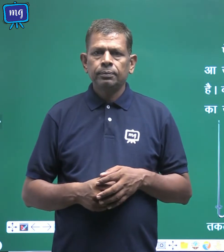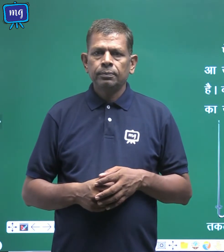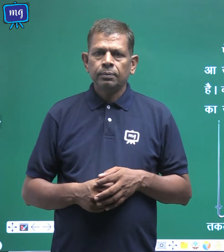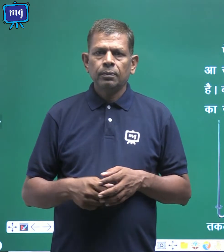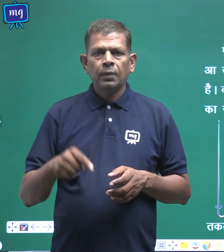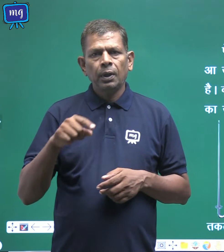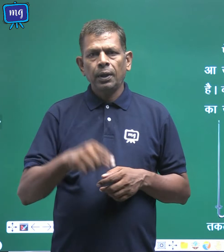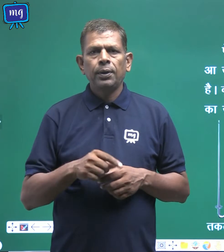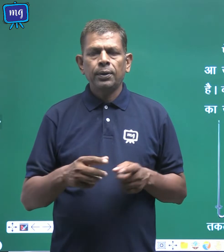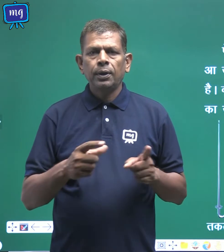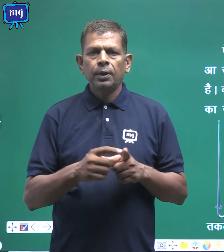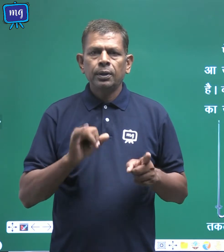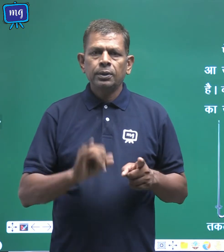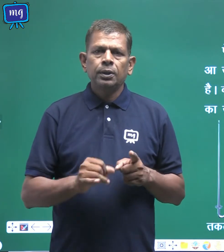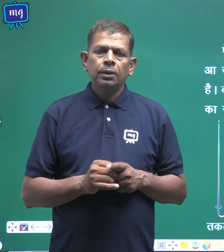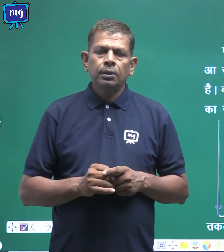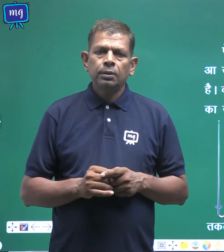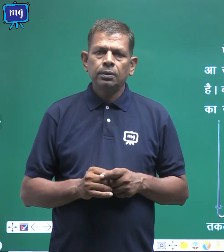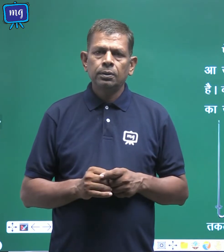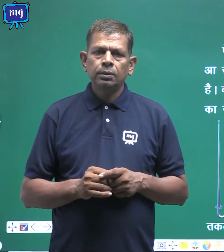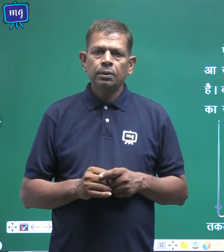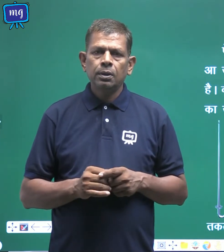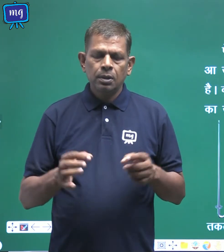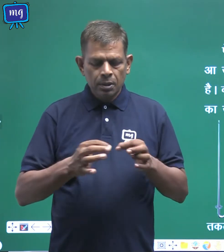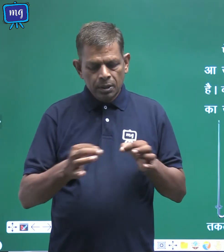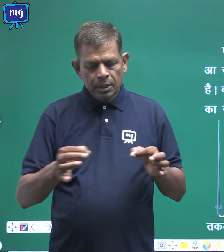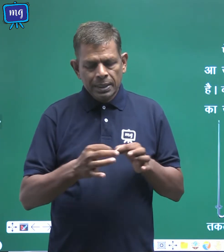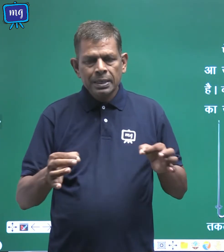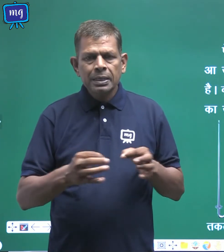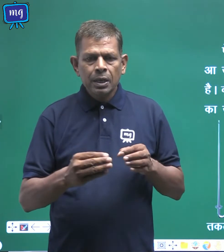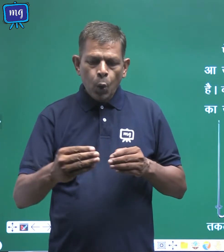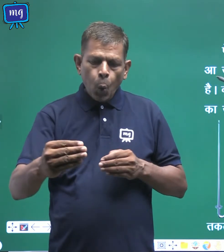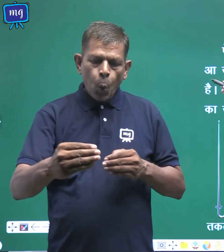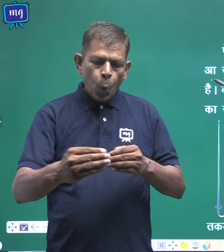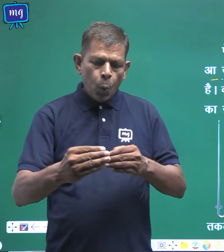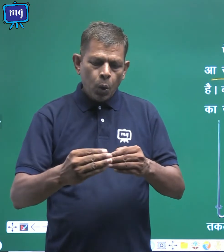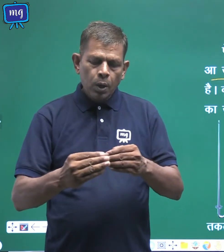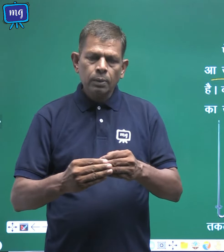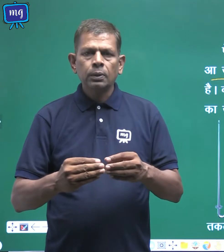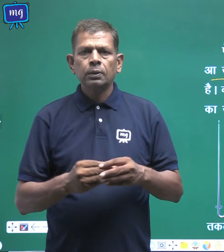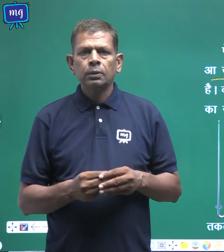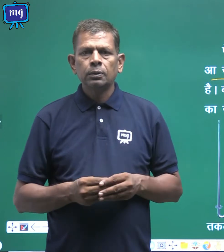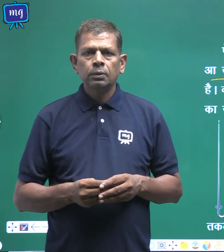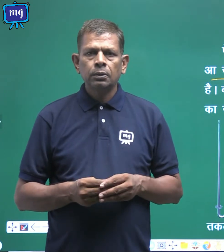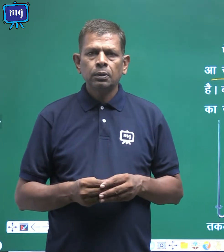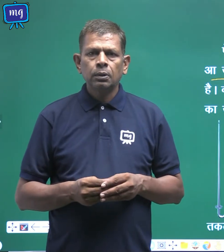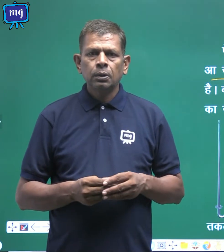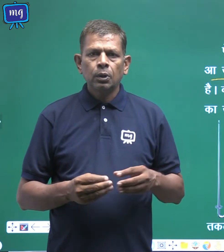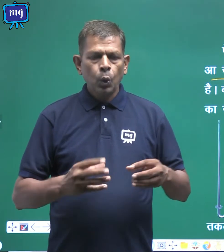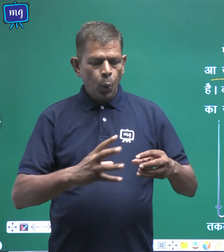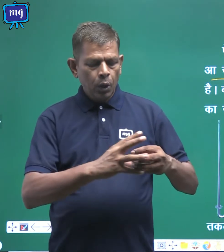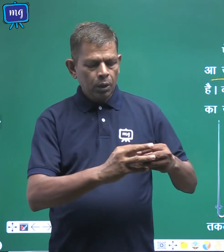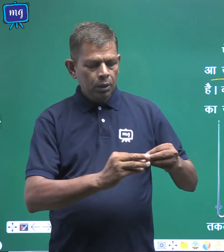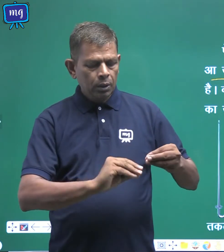ऐसा करने से रेशे पास पास आ जाते हैं और